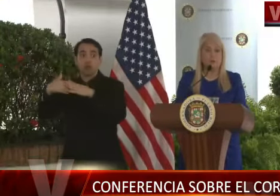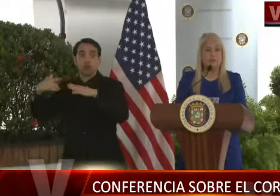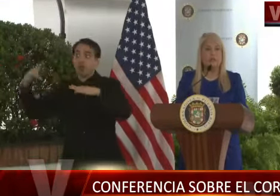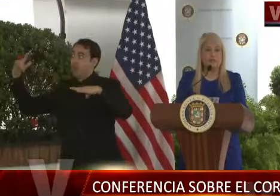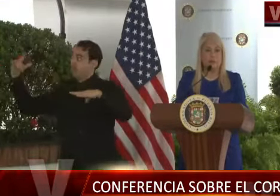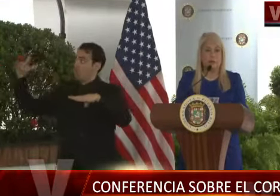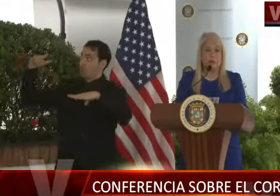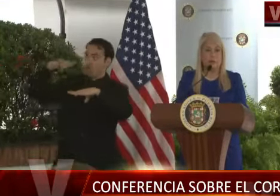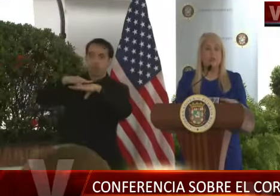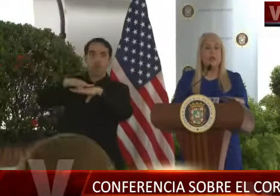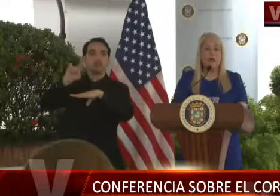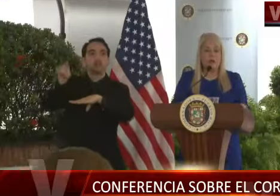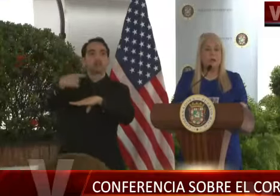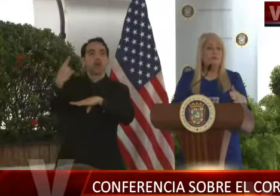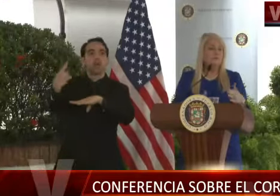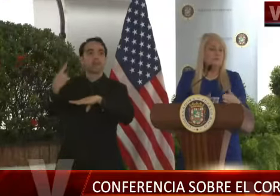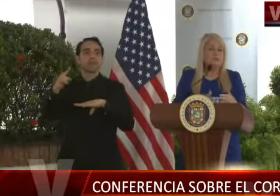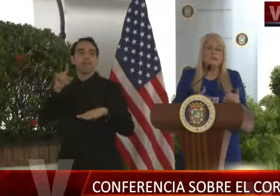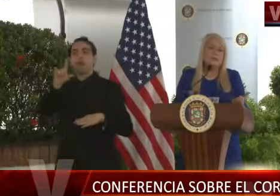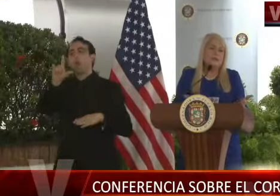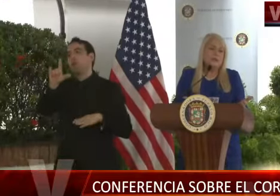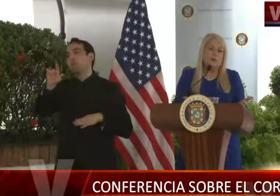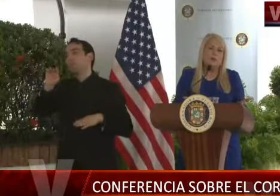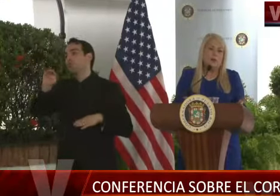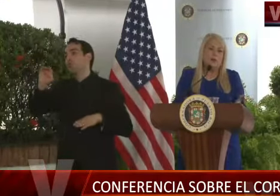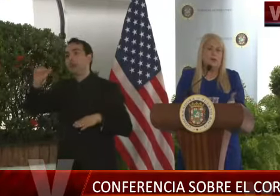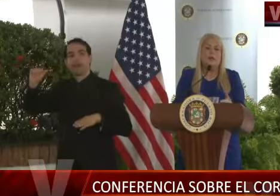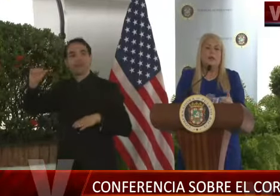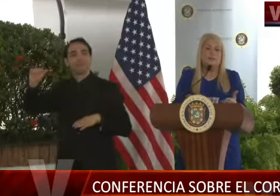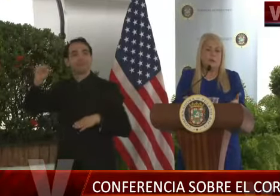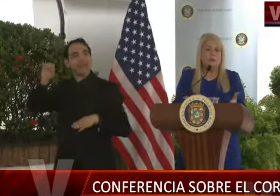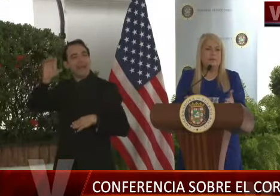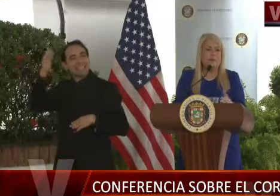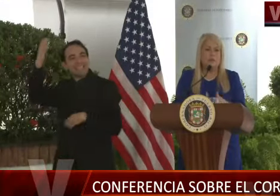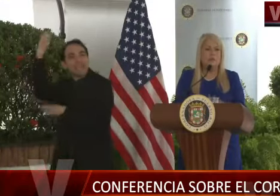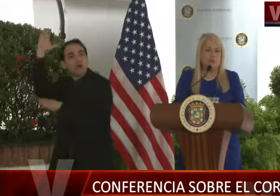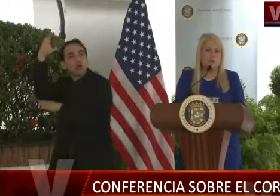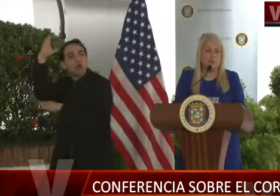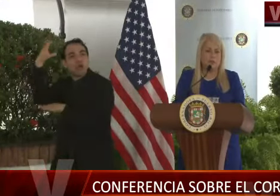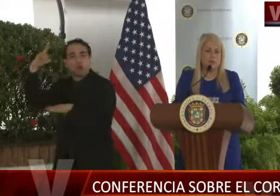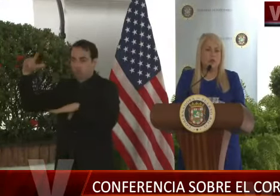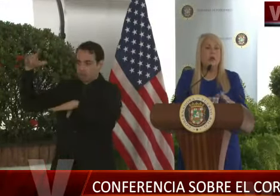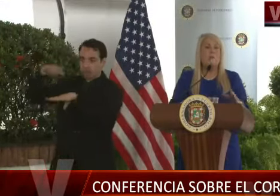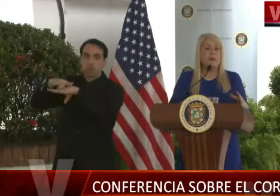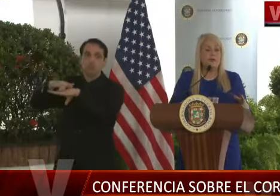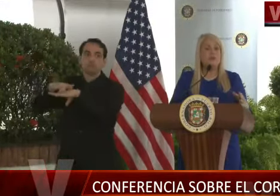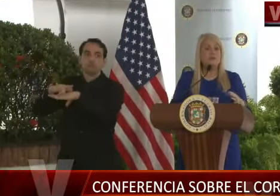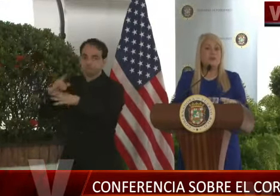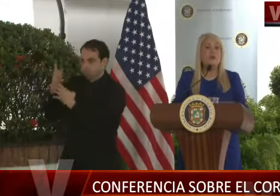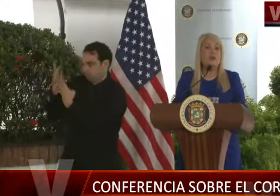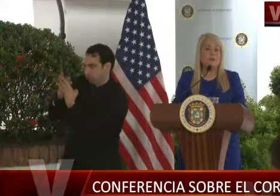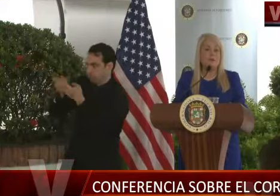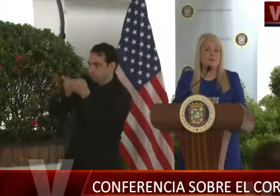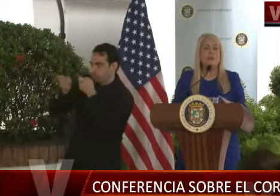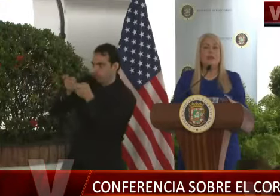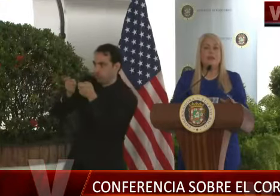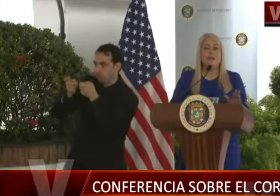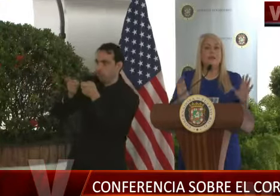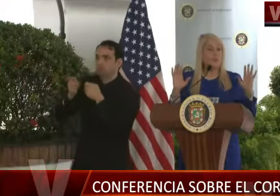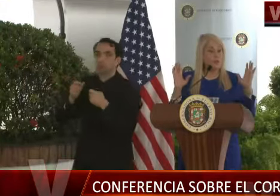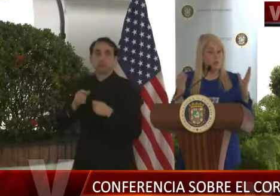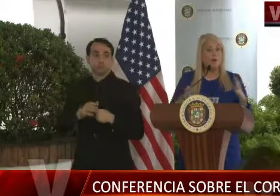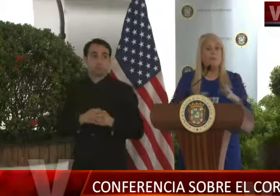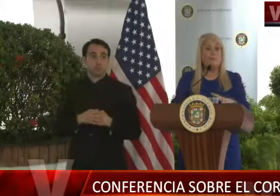a través del Aeropuerto Internacional. Ahí ya se han reducido los vuelos porque la cantidad de pasajeros se ha reducido, pero si nosotros logramos